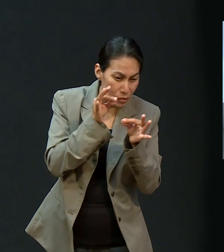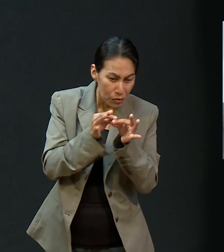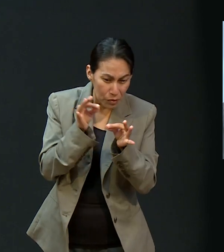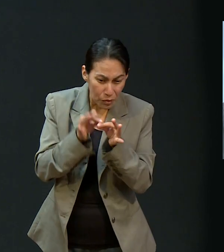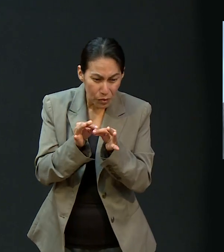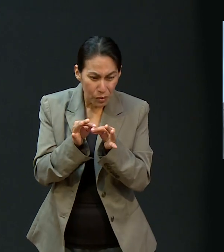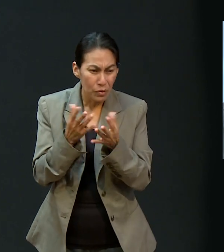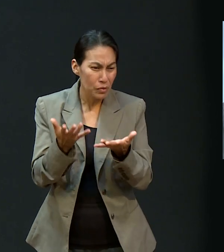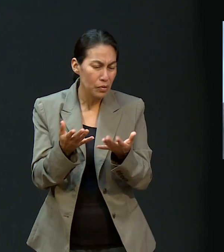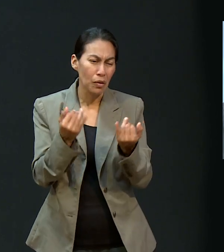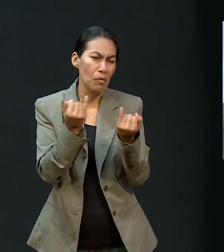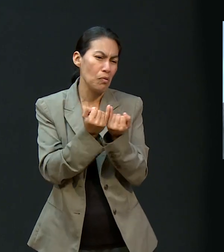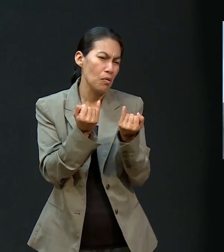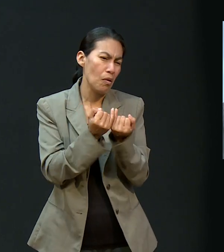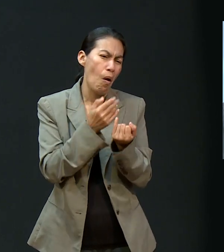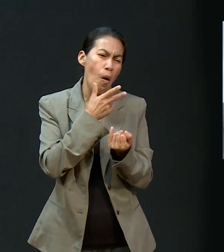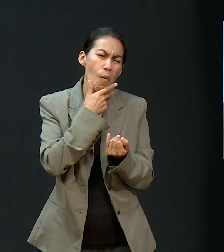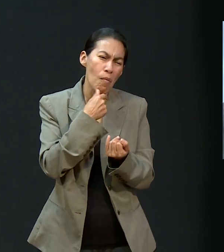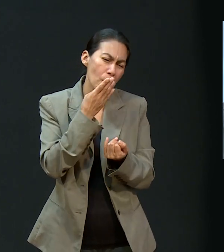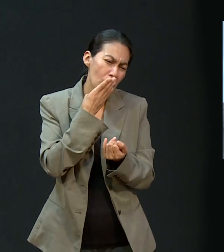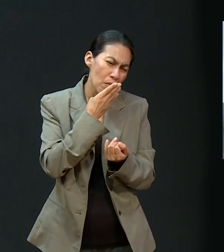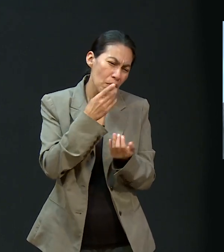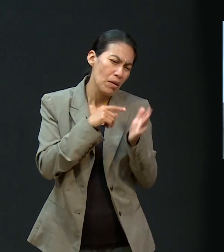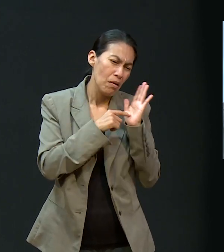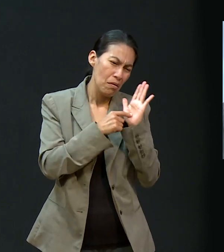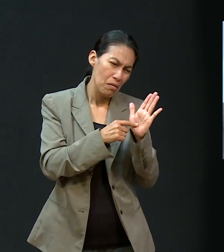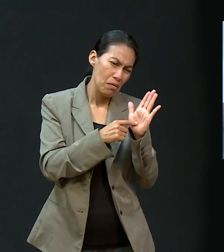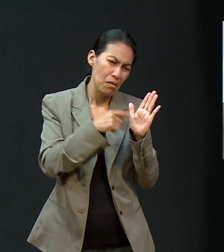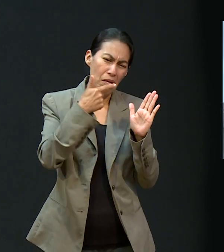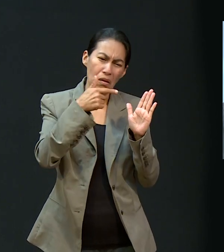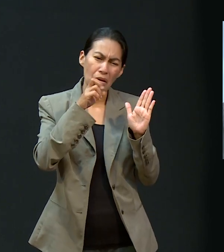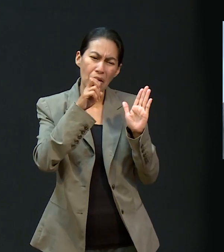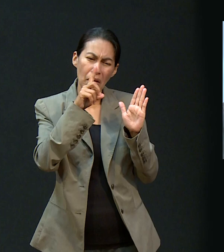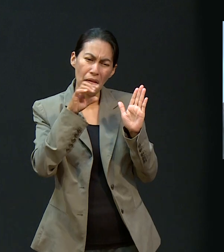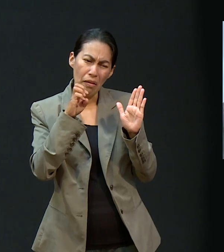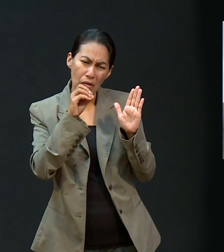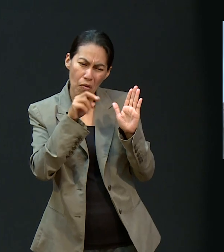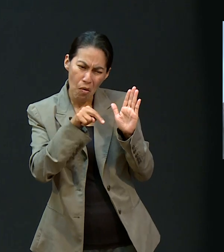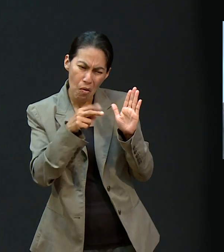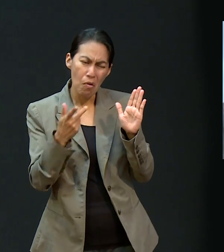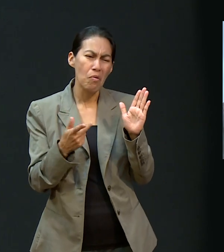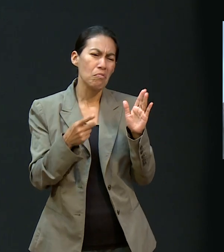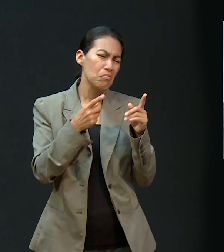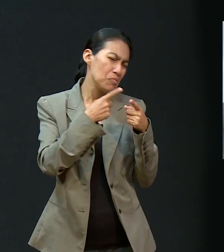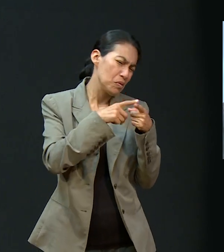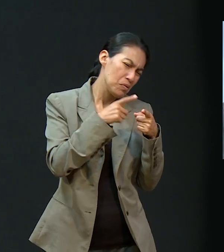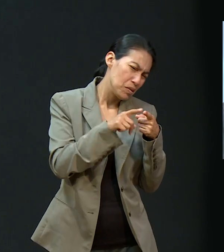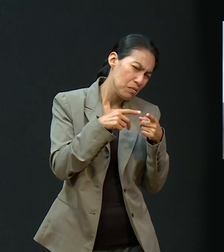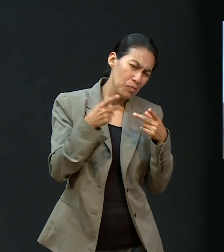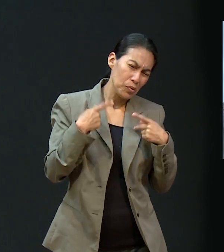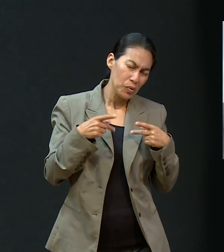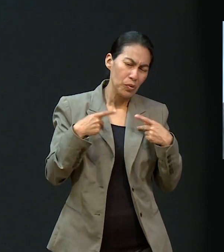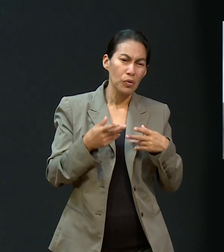confirmando esto, como lo hizo con otros héroes de la Biblia, como Gedeón, como otros. Donde, Señor,